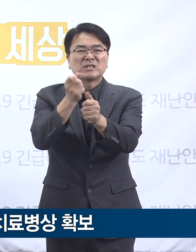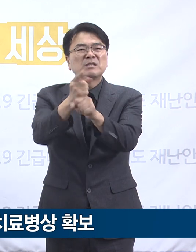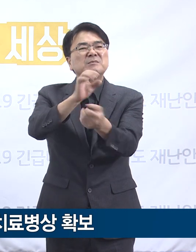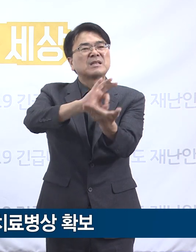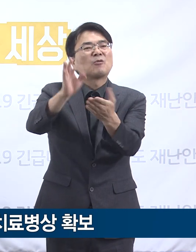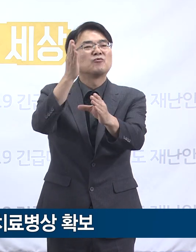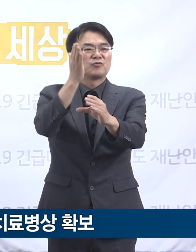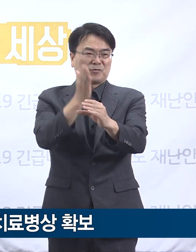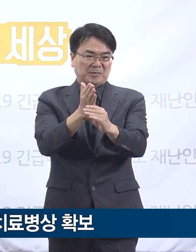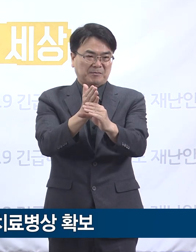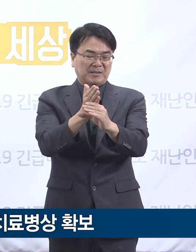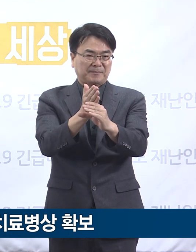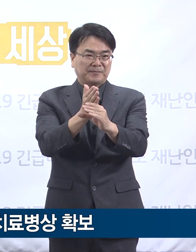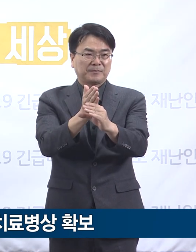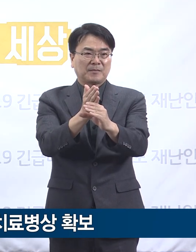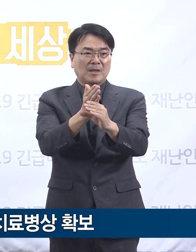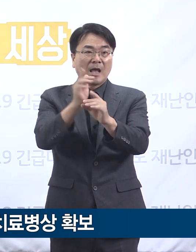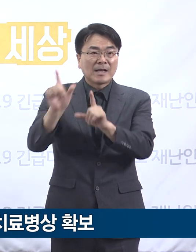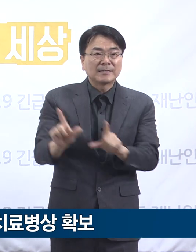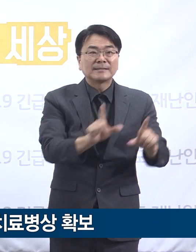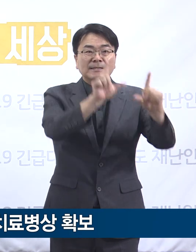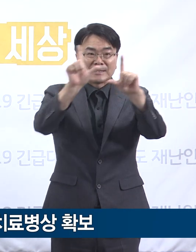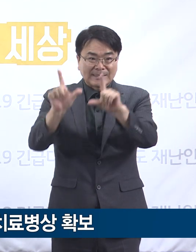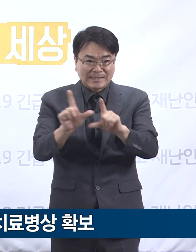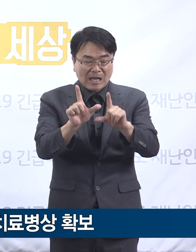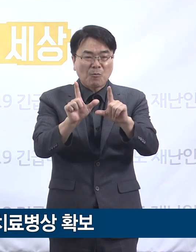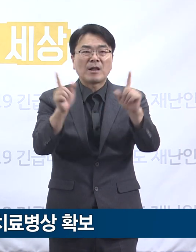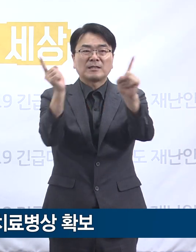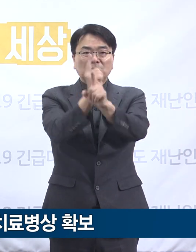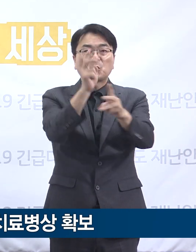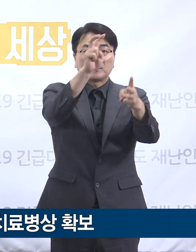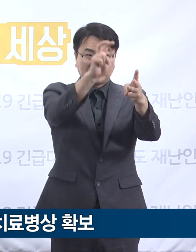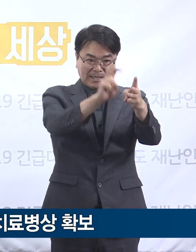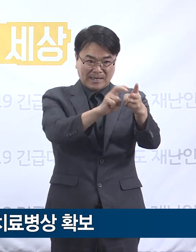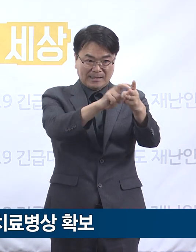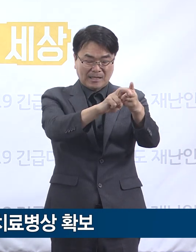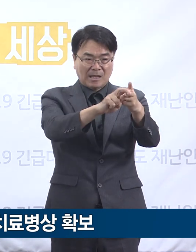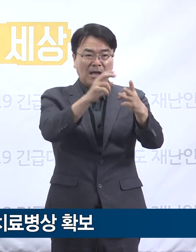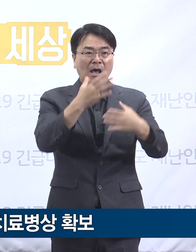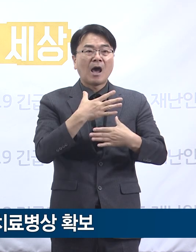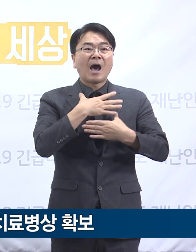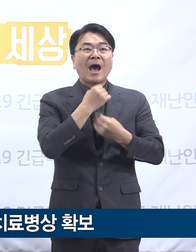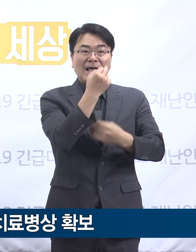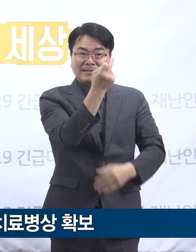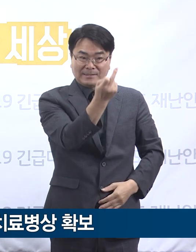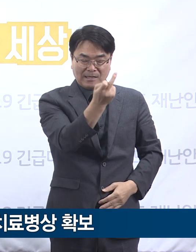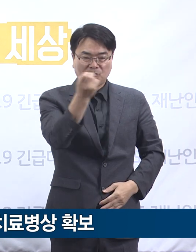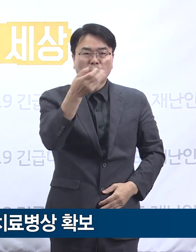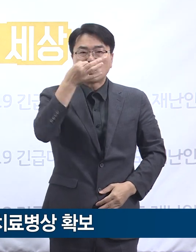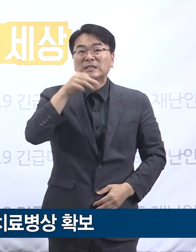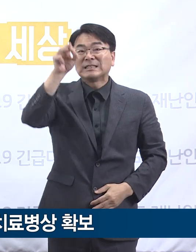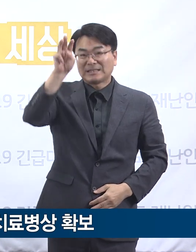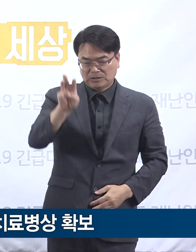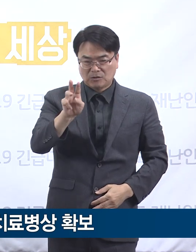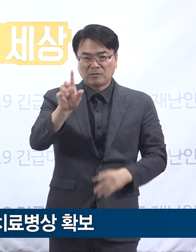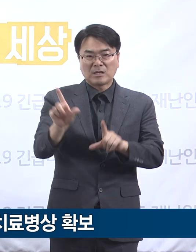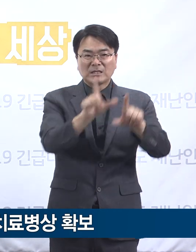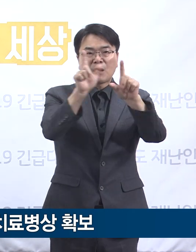생활하며 격리 치료 중인 안산의 경기수도권 2 생활치료센터와 이천 경기도 제3호